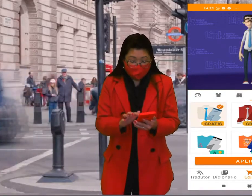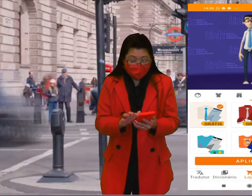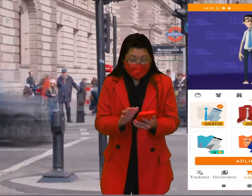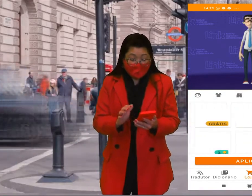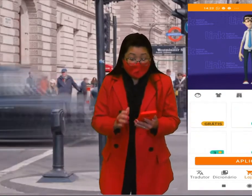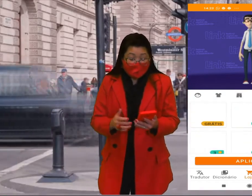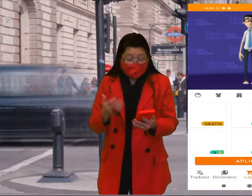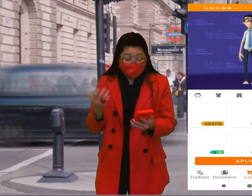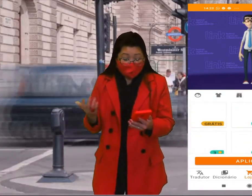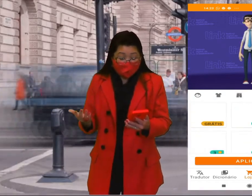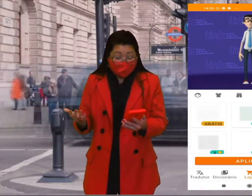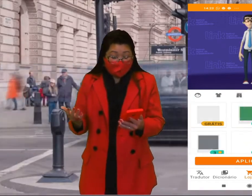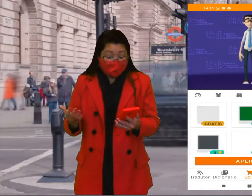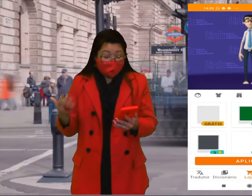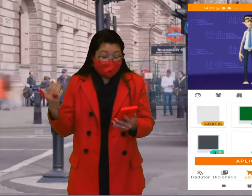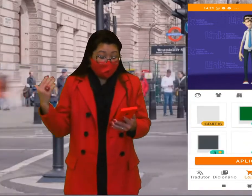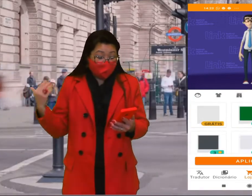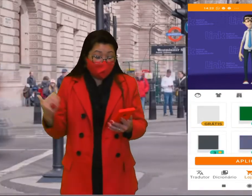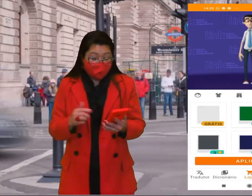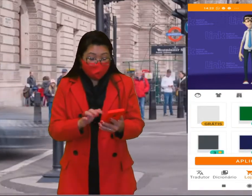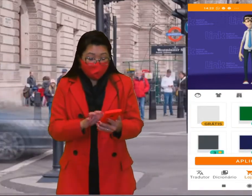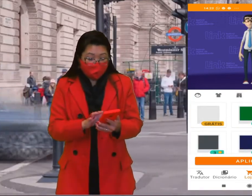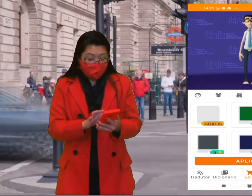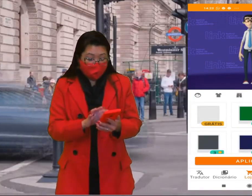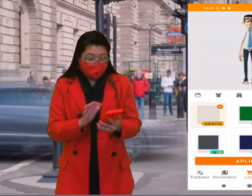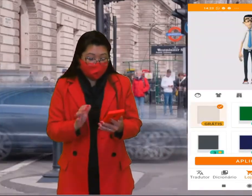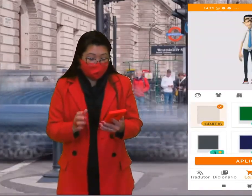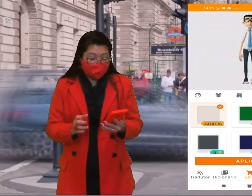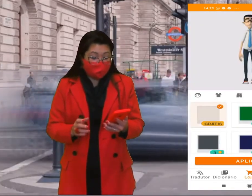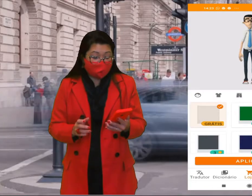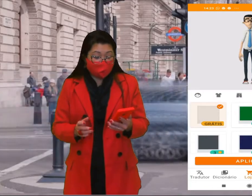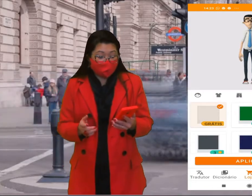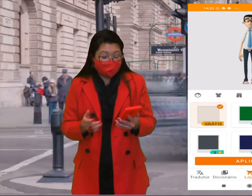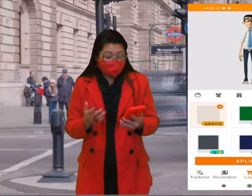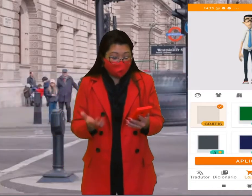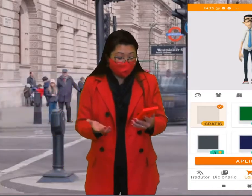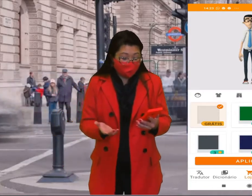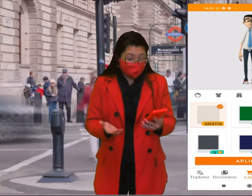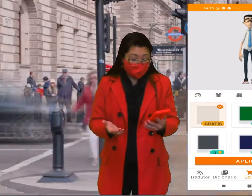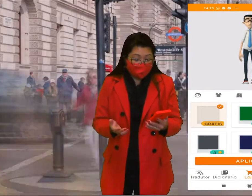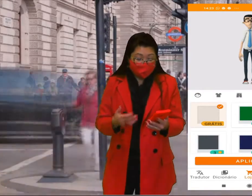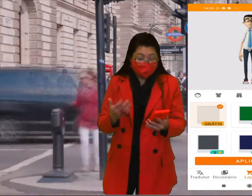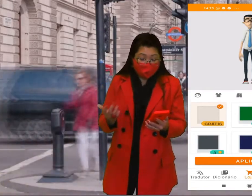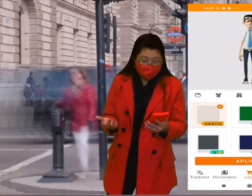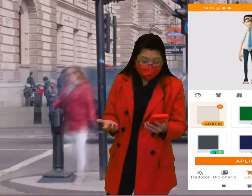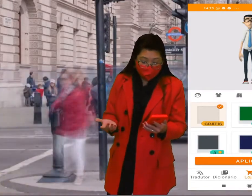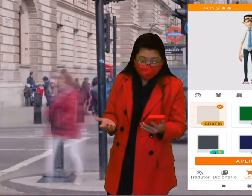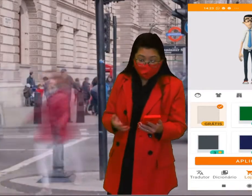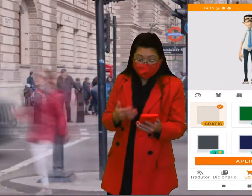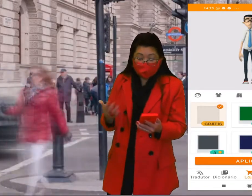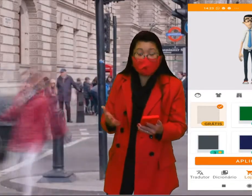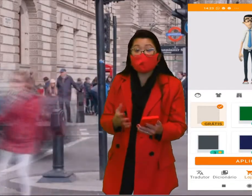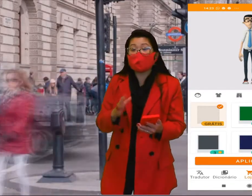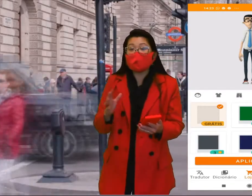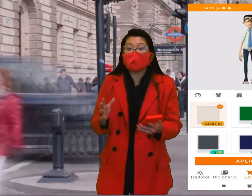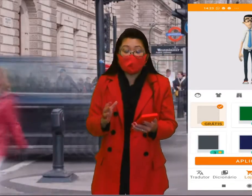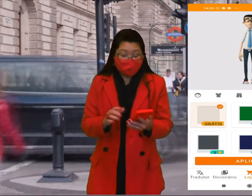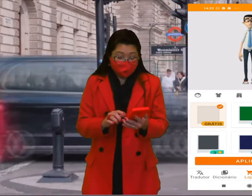E o fundo, eu posso selecionar o fundo gratuito, de branco, então, vou deixar ele de